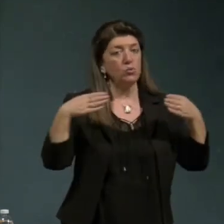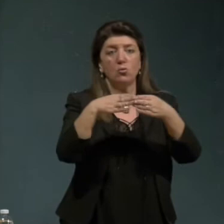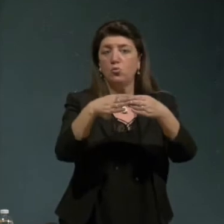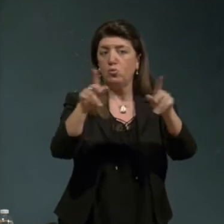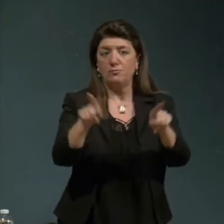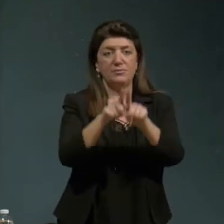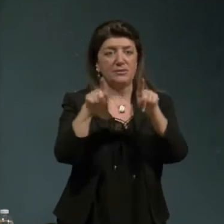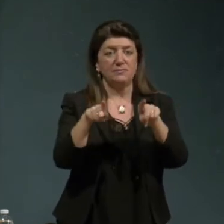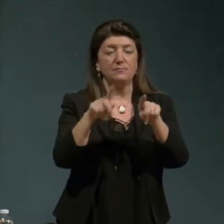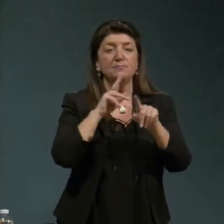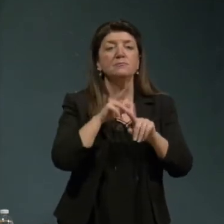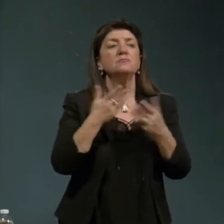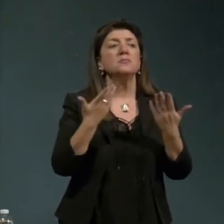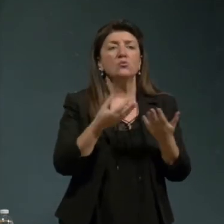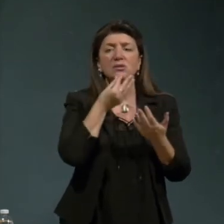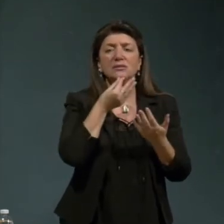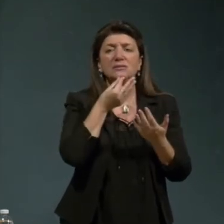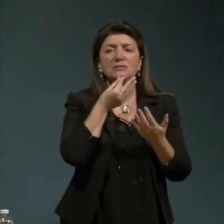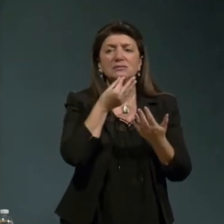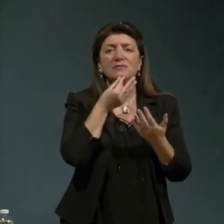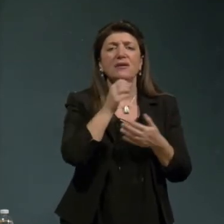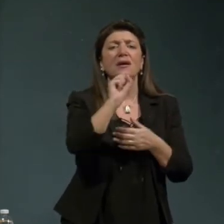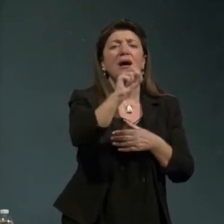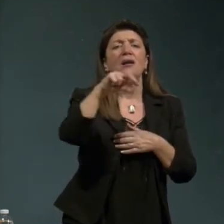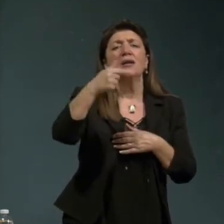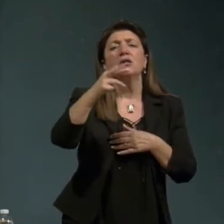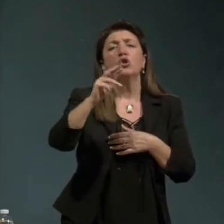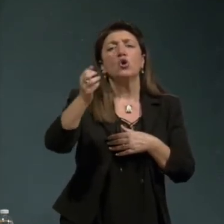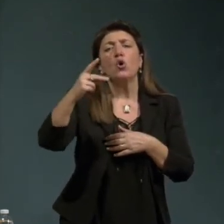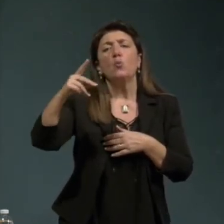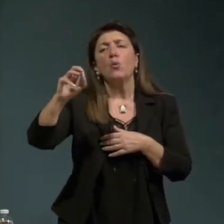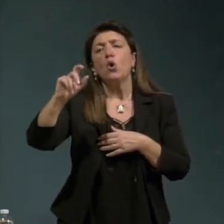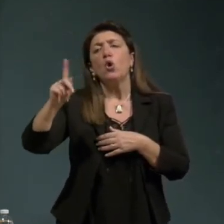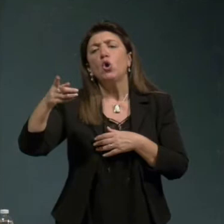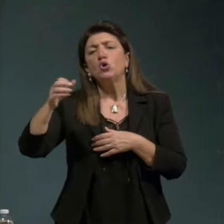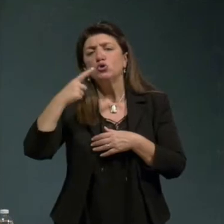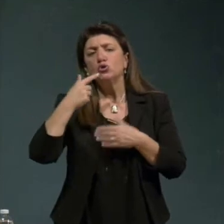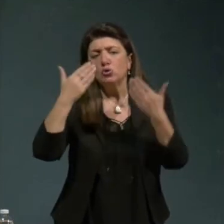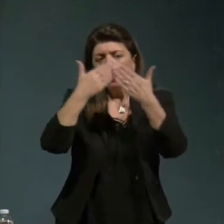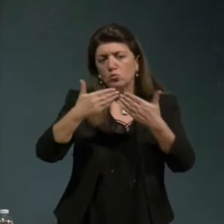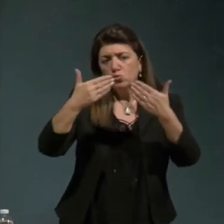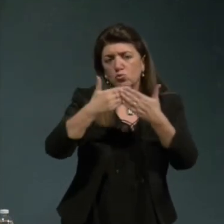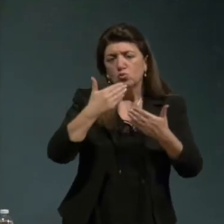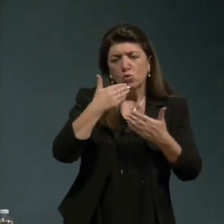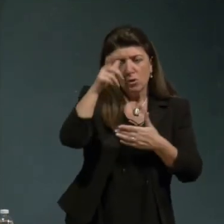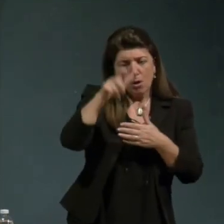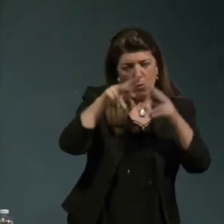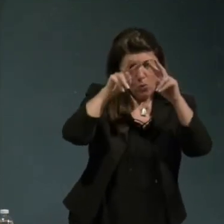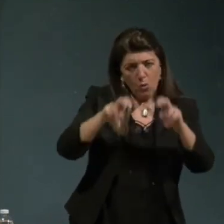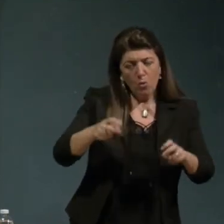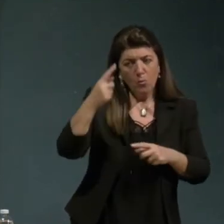venuta a meno una antropologia un'idea e un'esperienza della della